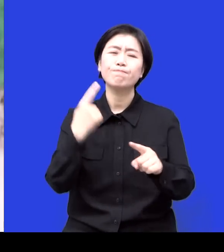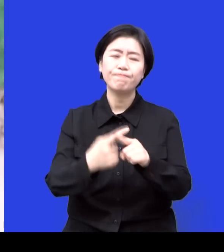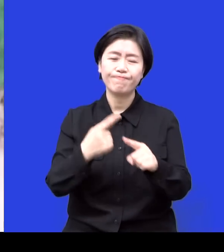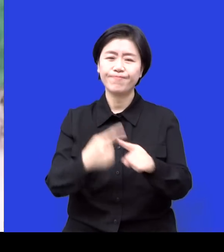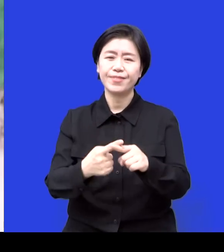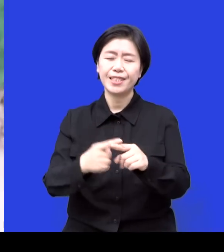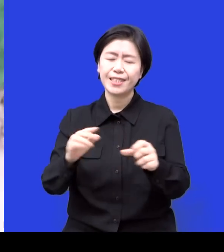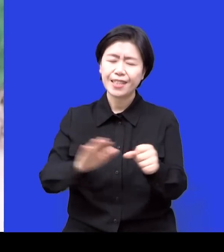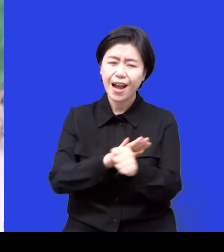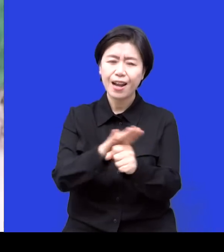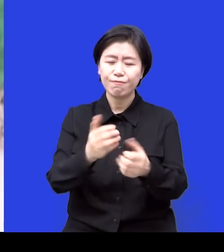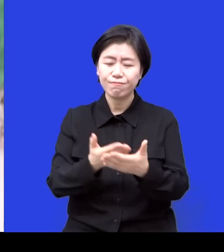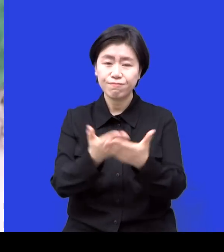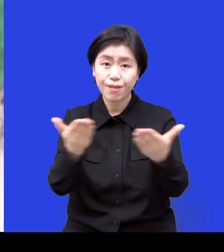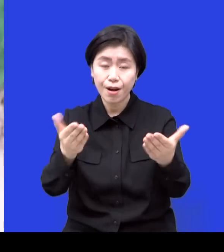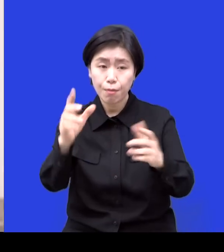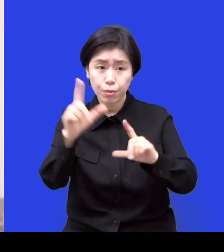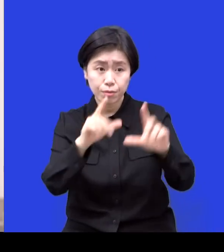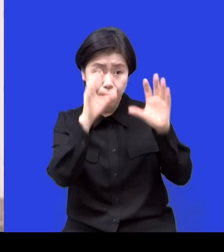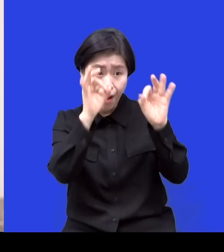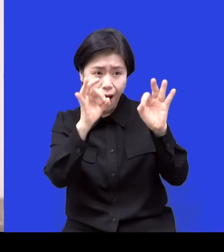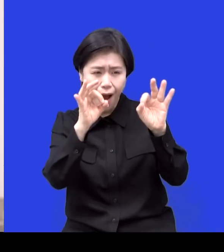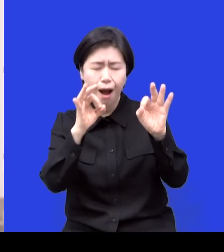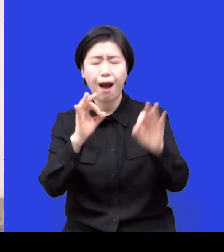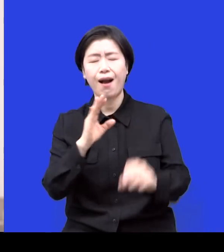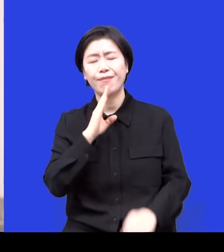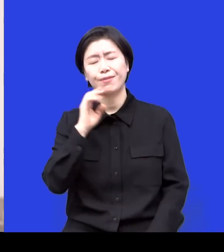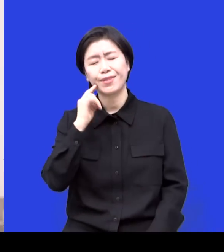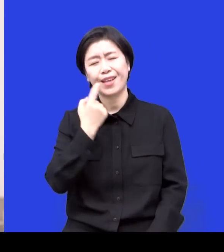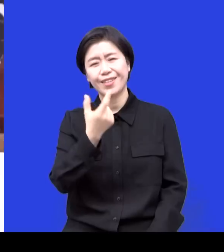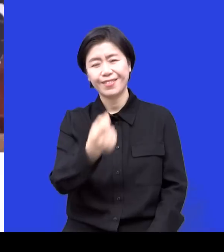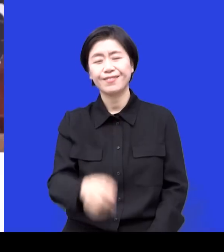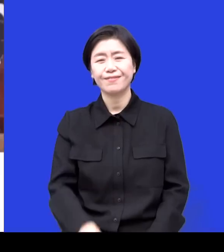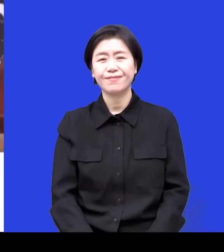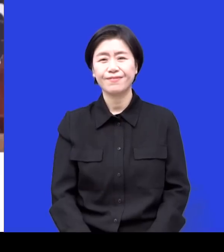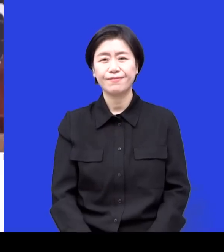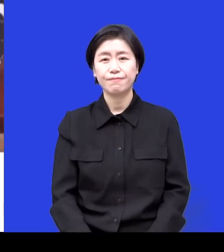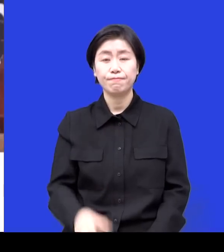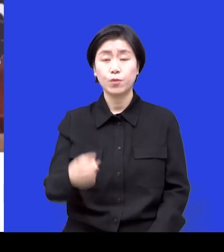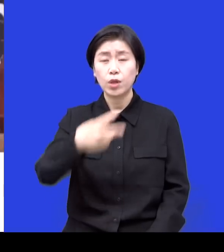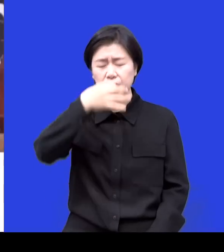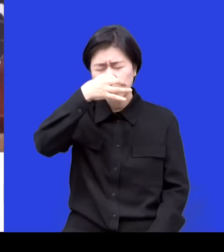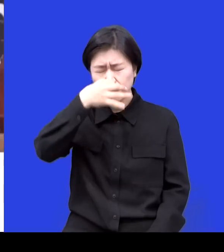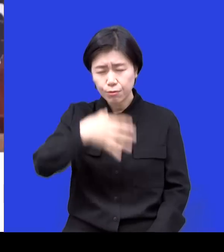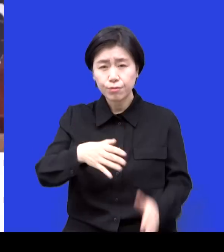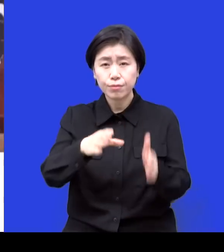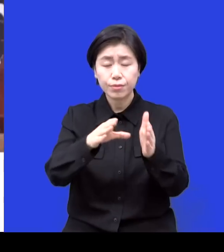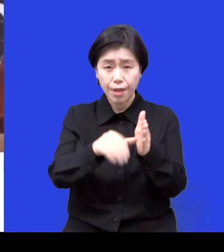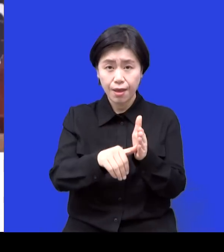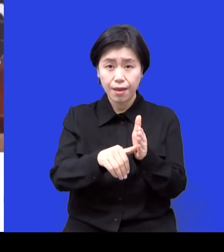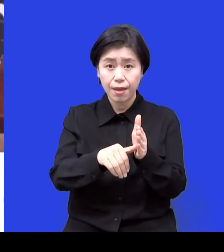주시는 모습이 너무 아름답다는 생각도 들었고 또 힘든 일 있을 때 예수님을 묵상한다는 그 말씀도